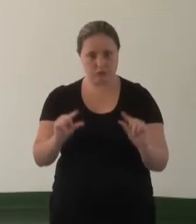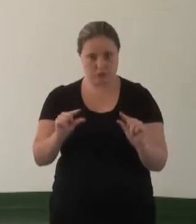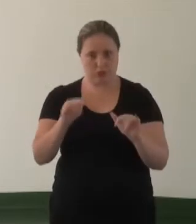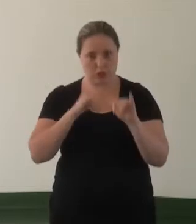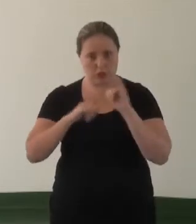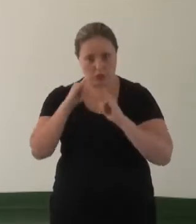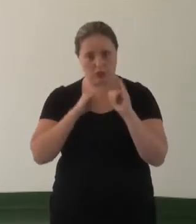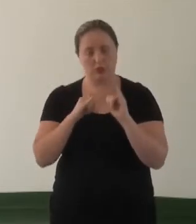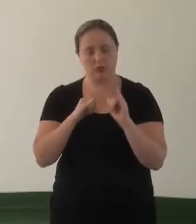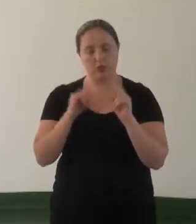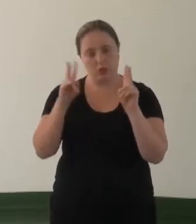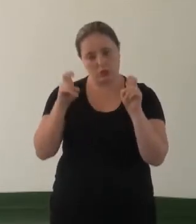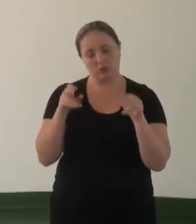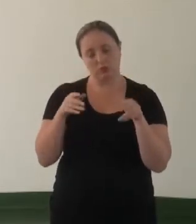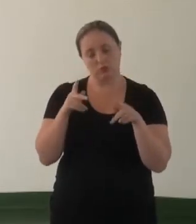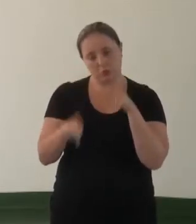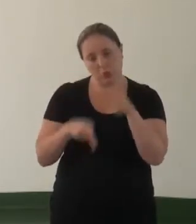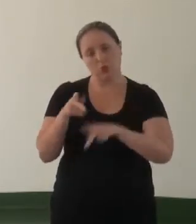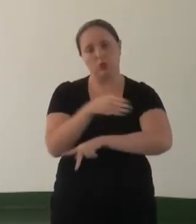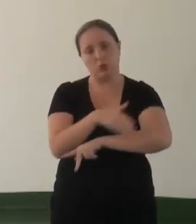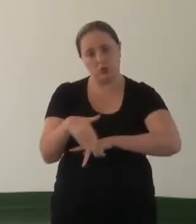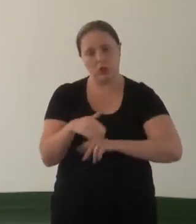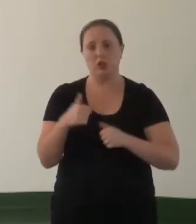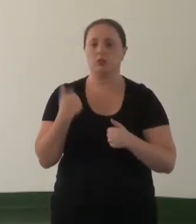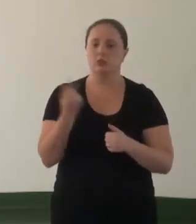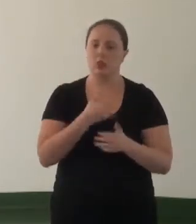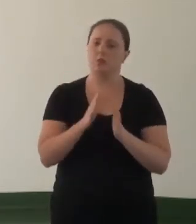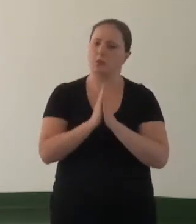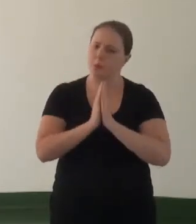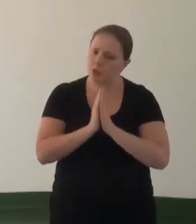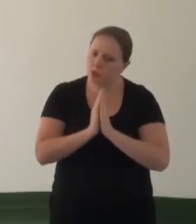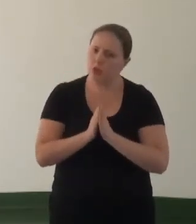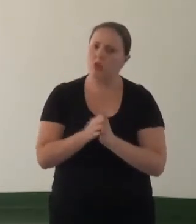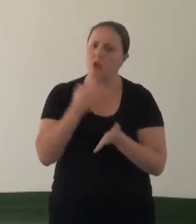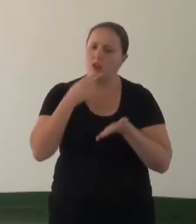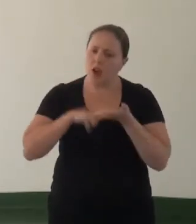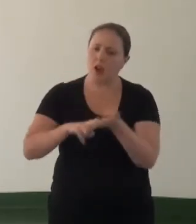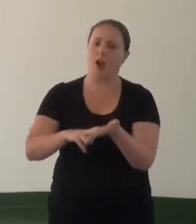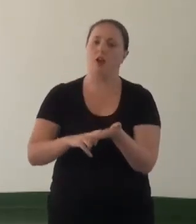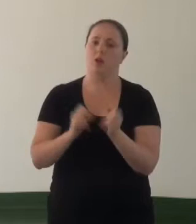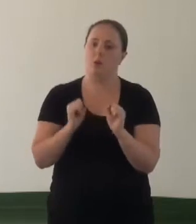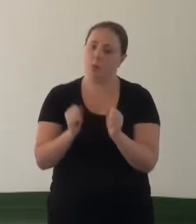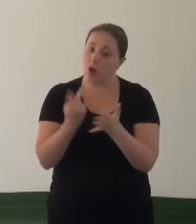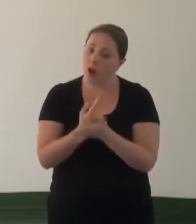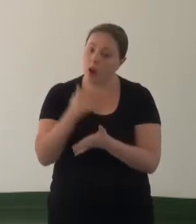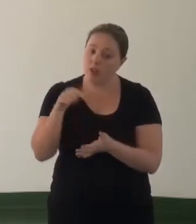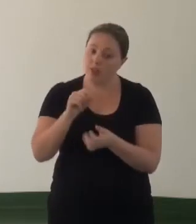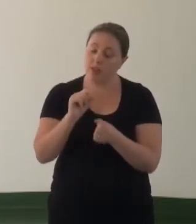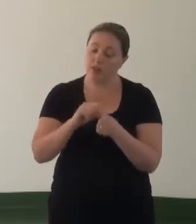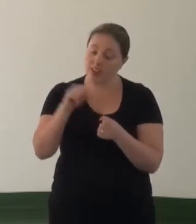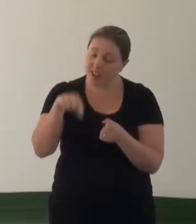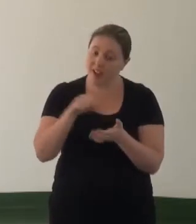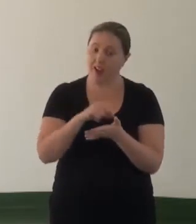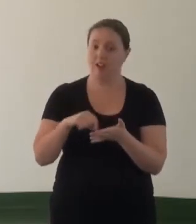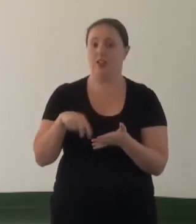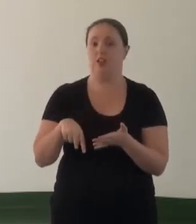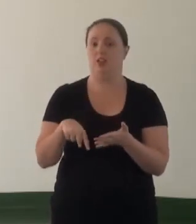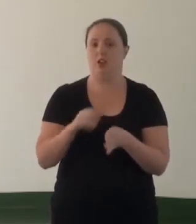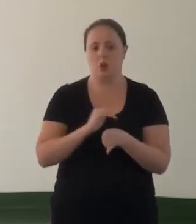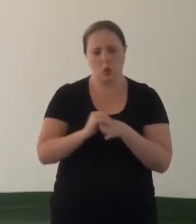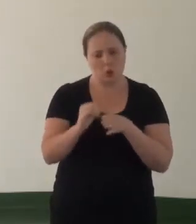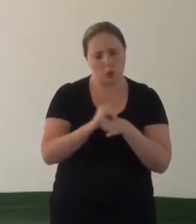questão da população de rua. Então, a gente clama que essa carta possa sair daqui, recomendado do